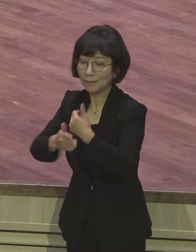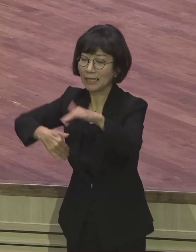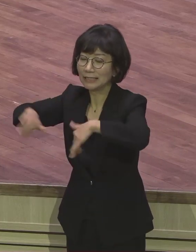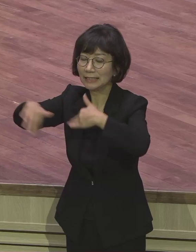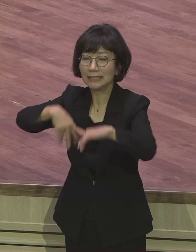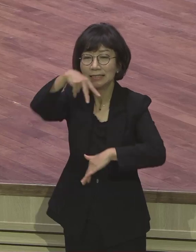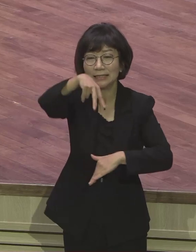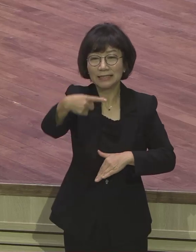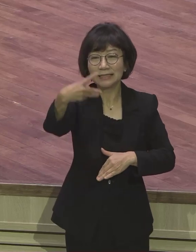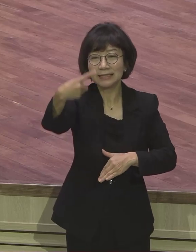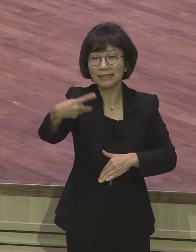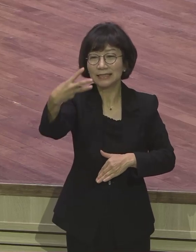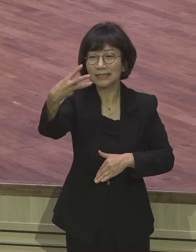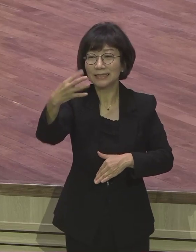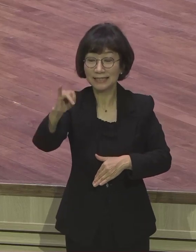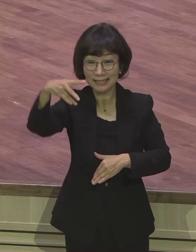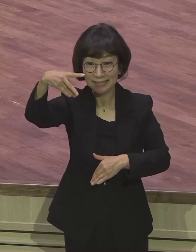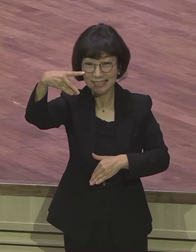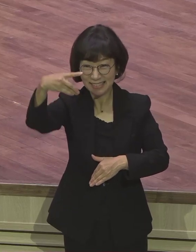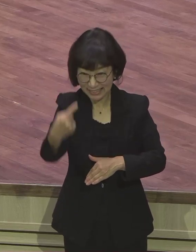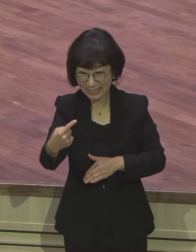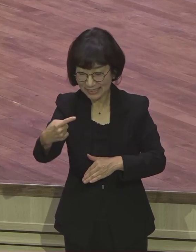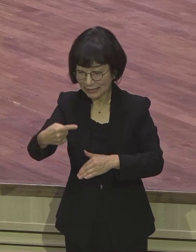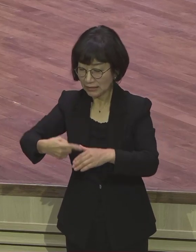스마트 길거리에서 배우고 총명한 사람